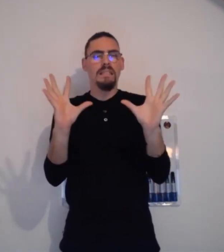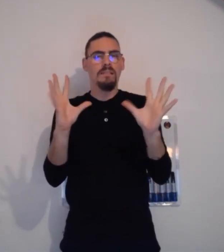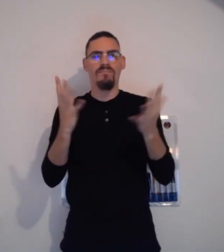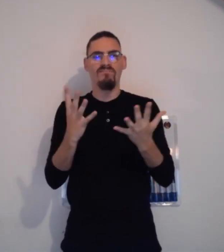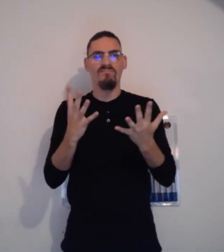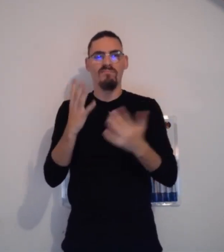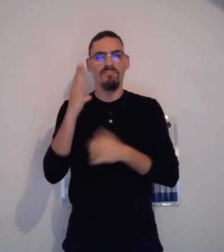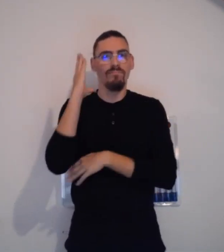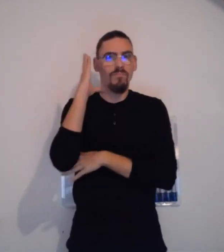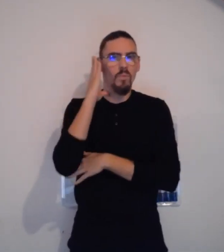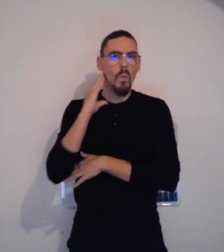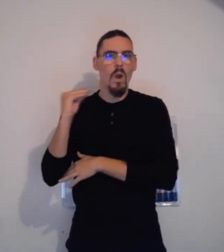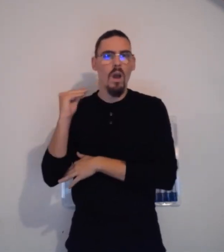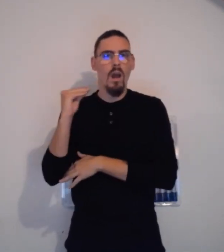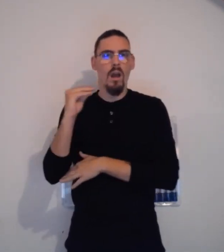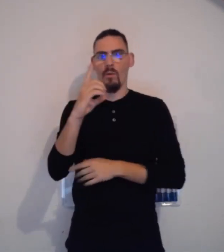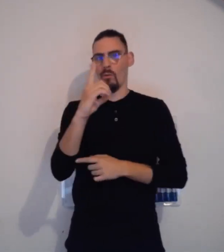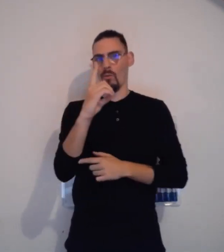Alors, c'est un petit jeu